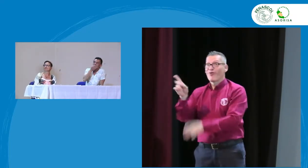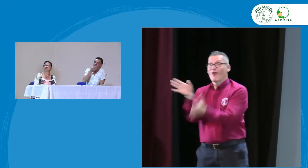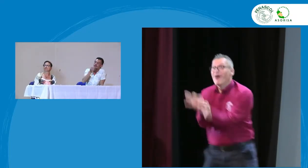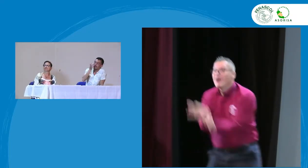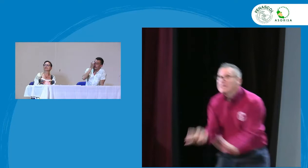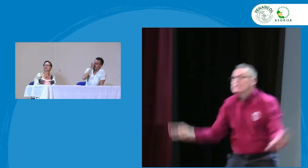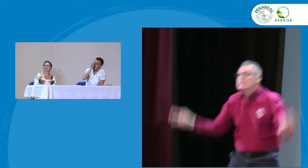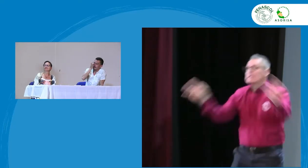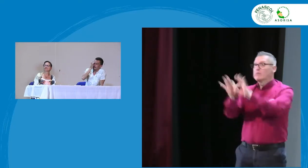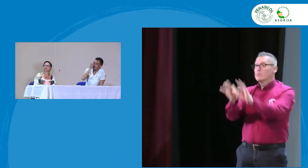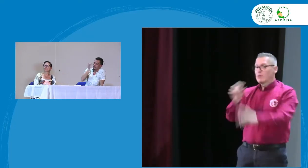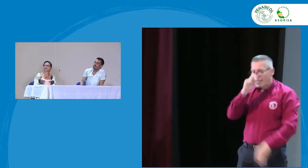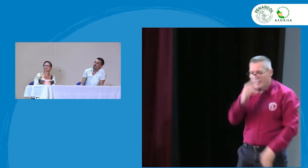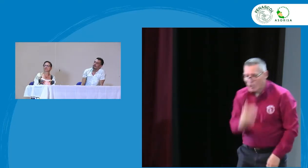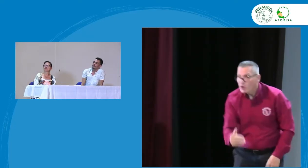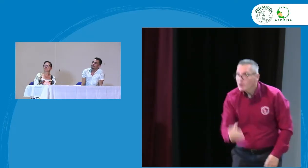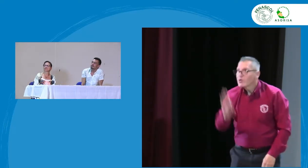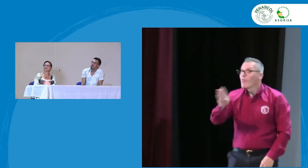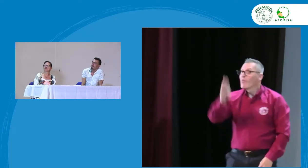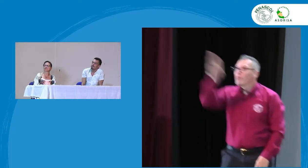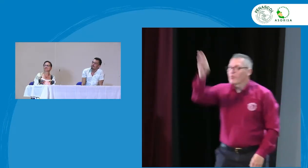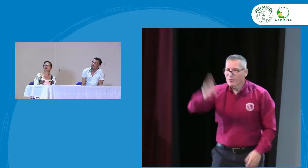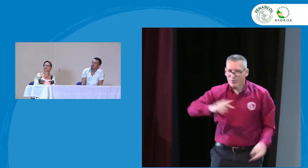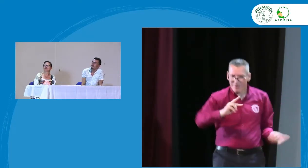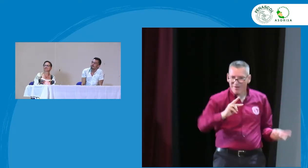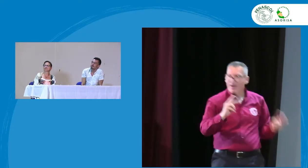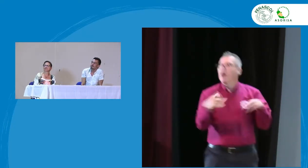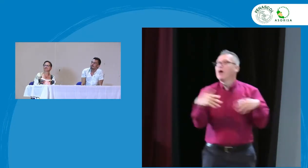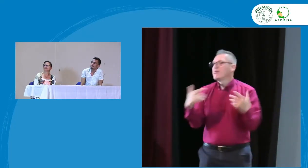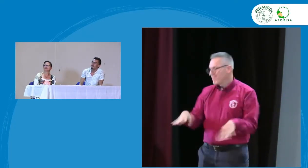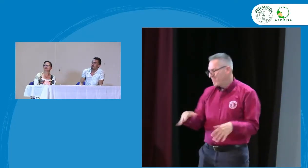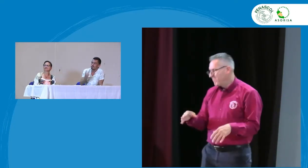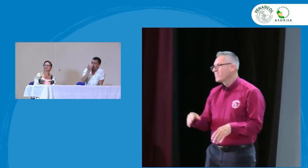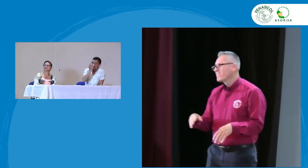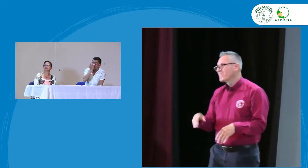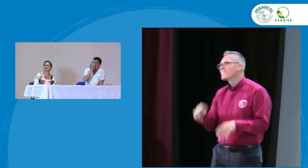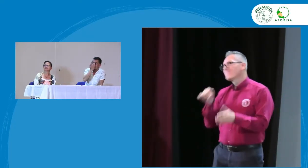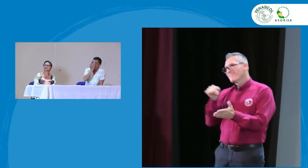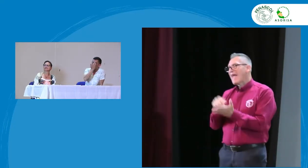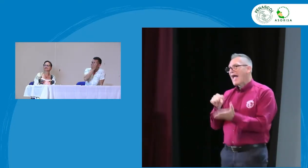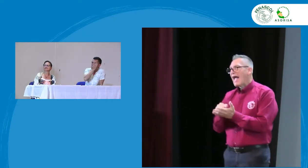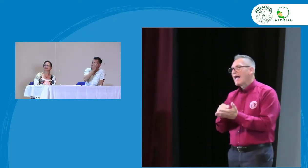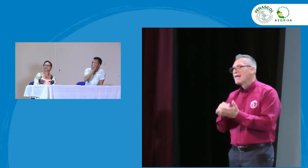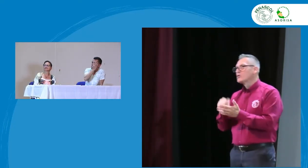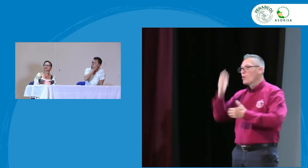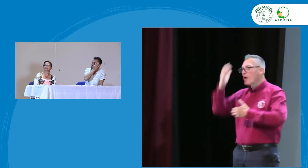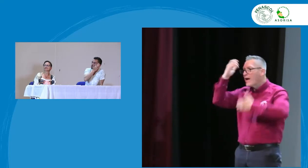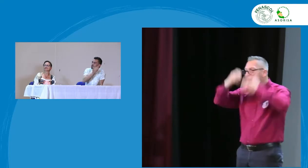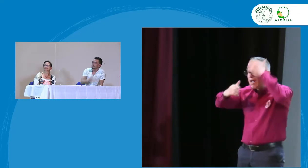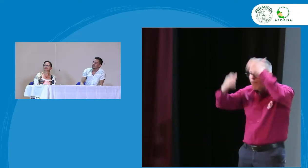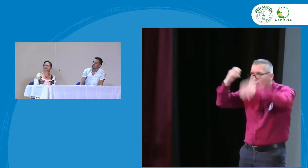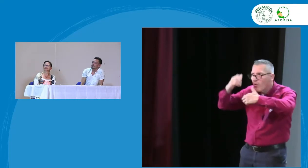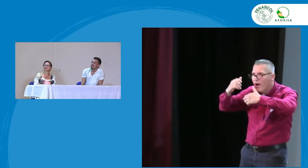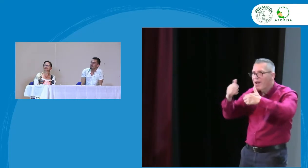veces uno puede decir no dejémoslo de lado no se necesita en este momento no porque los niños son el futuro de la comunidad sorda